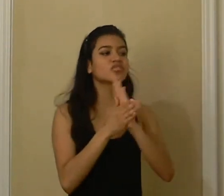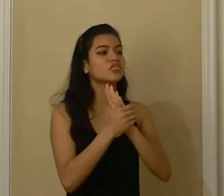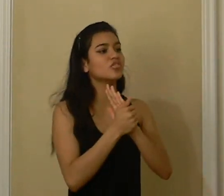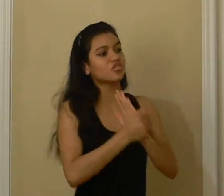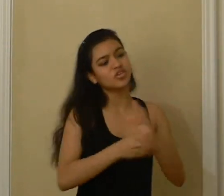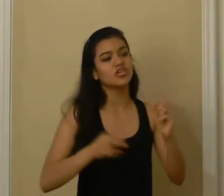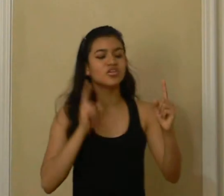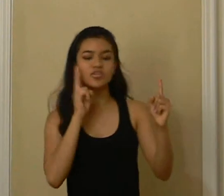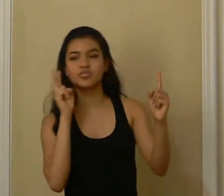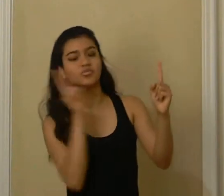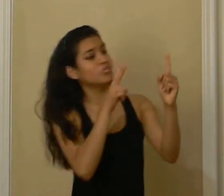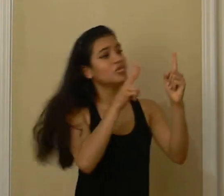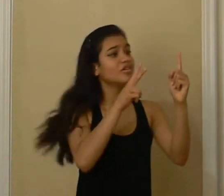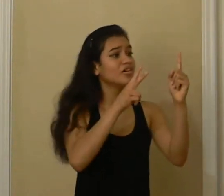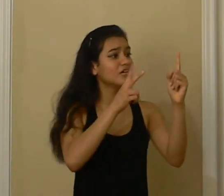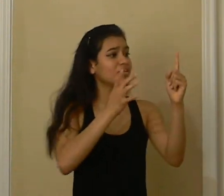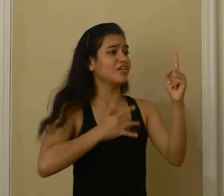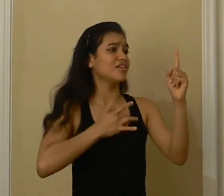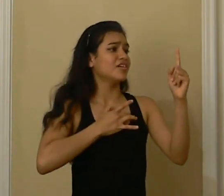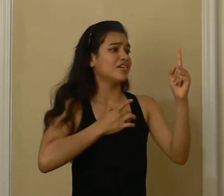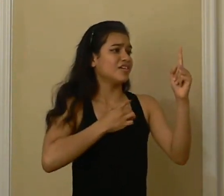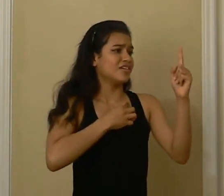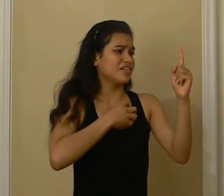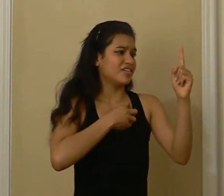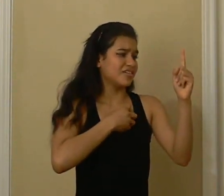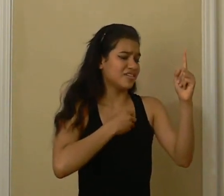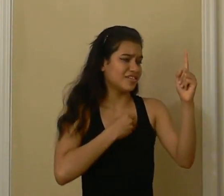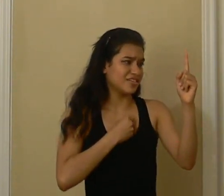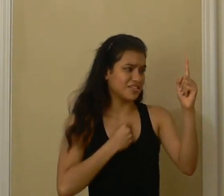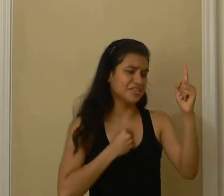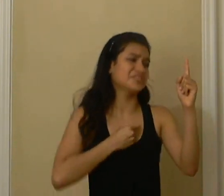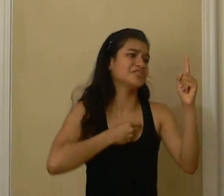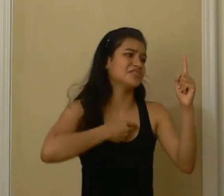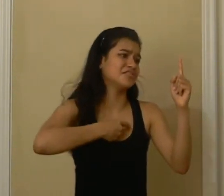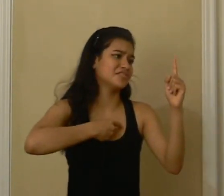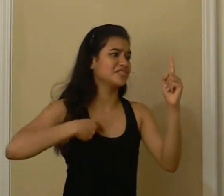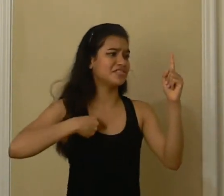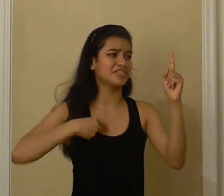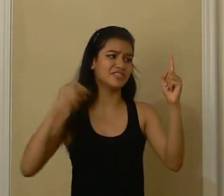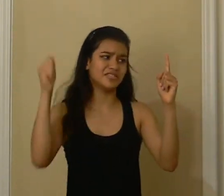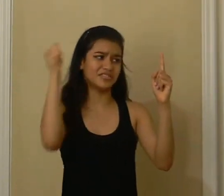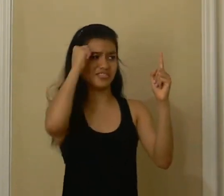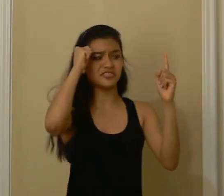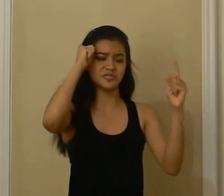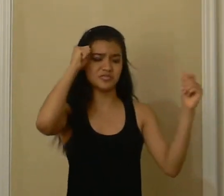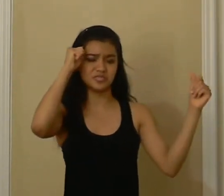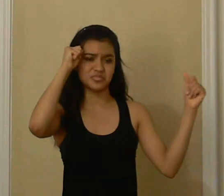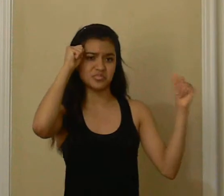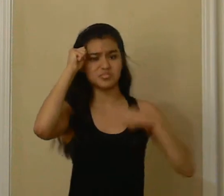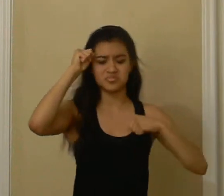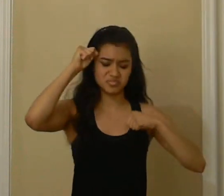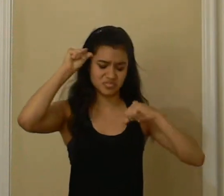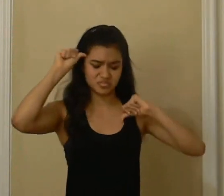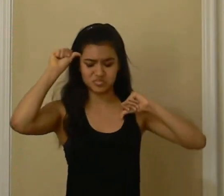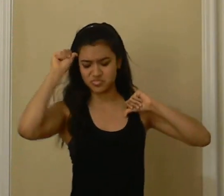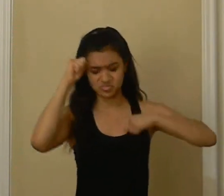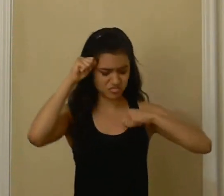Quiero ya no amarte y enterrar este dolor Quiero que